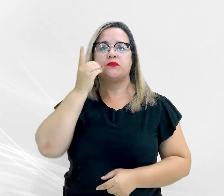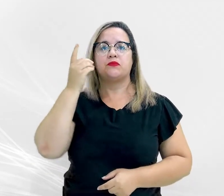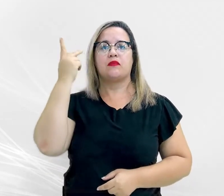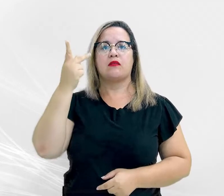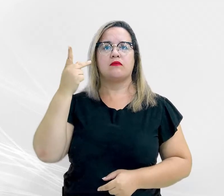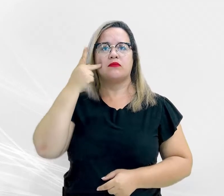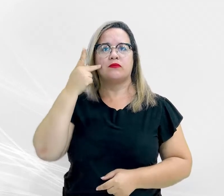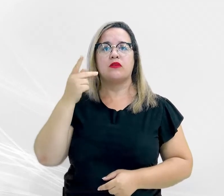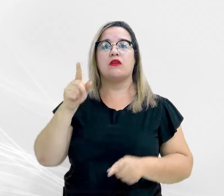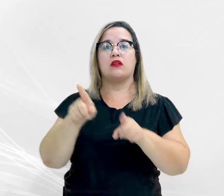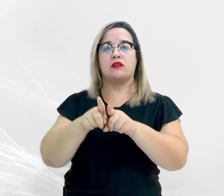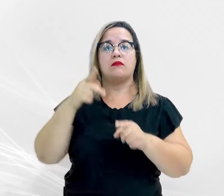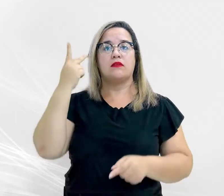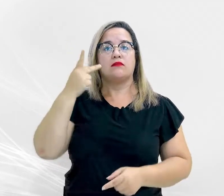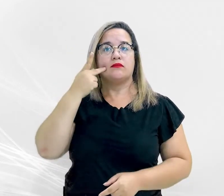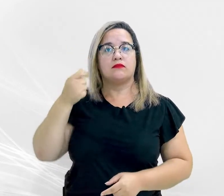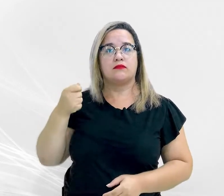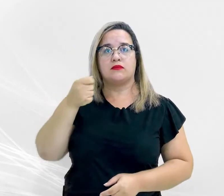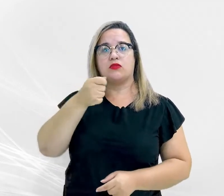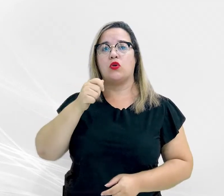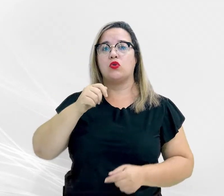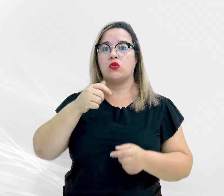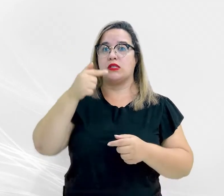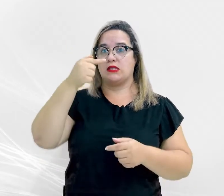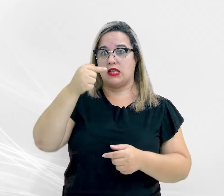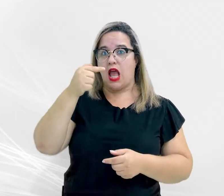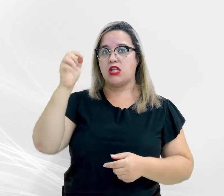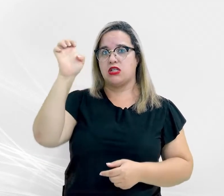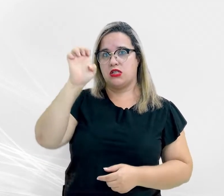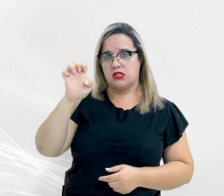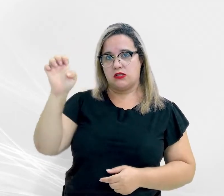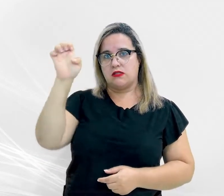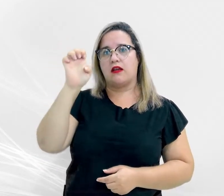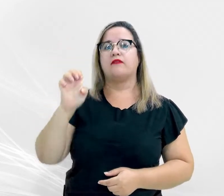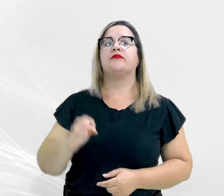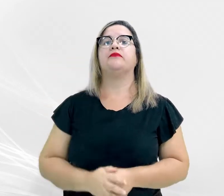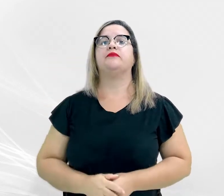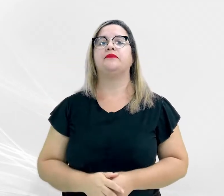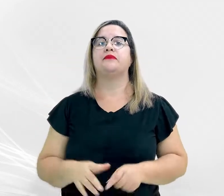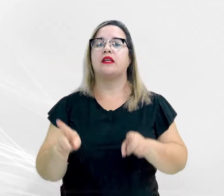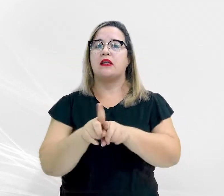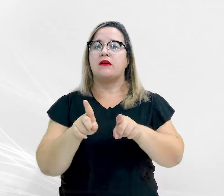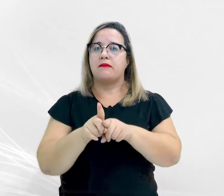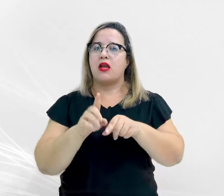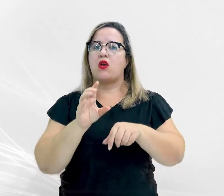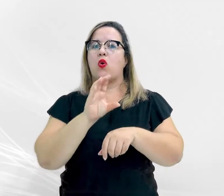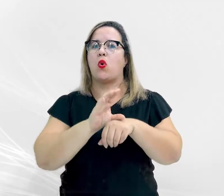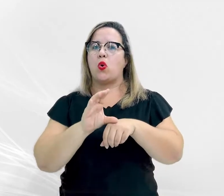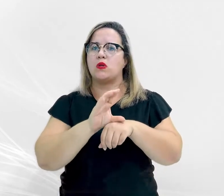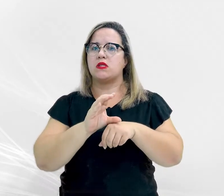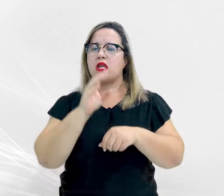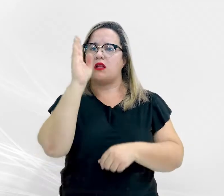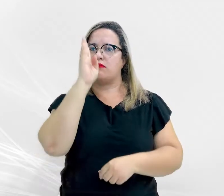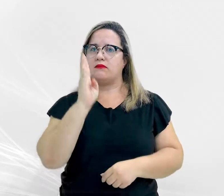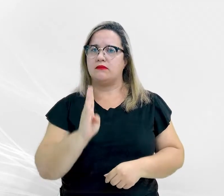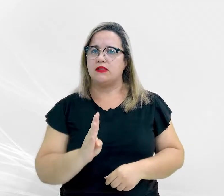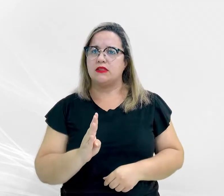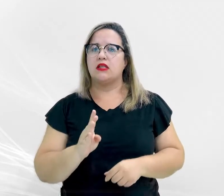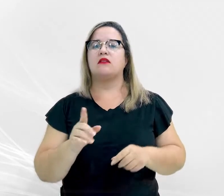procuradores dos sete estados. A presidente do Conselho Nacional de Procuradores-Gerais, procuradora-geral do Estado do Amapá, Ivana